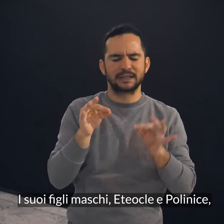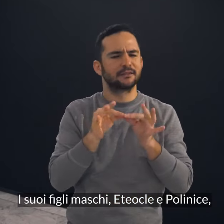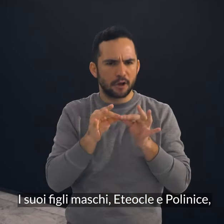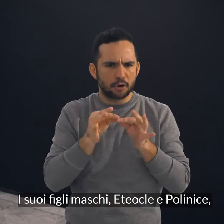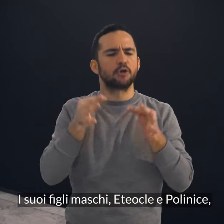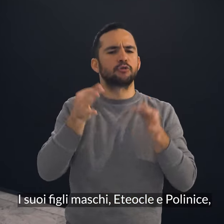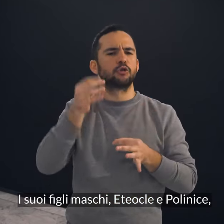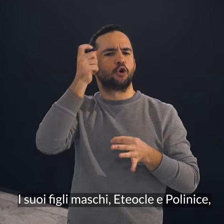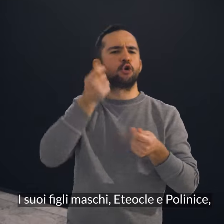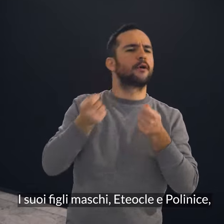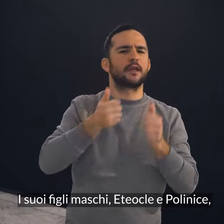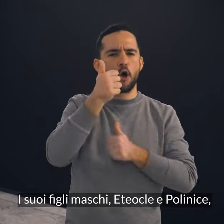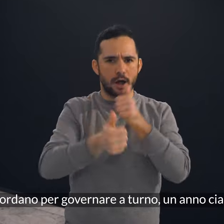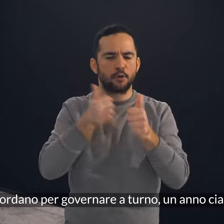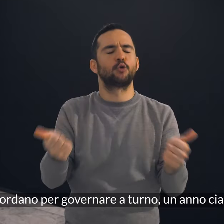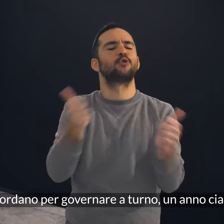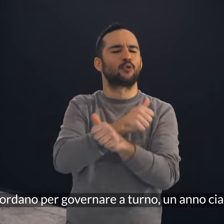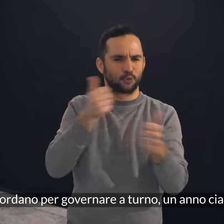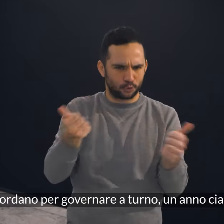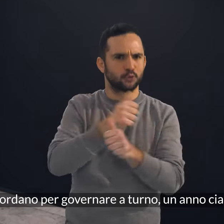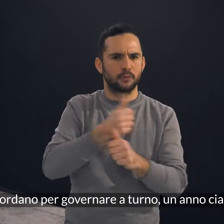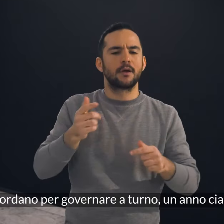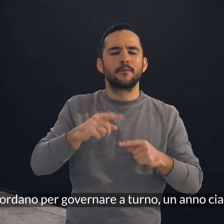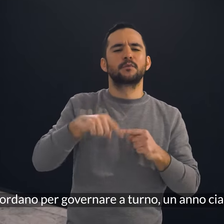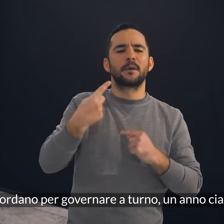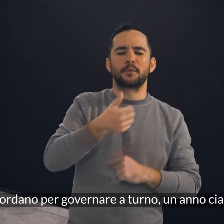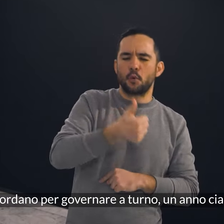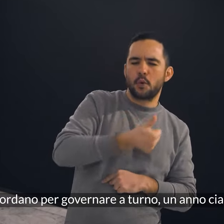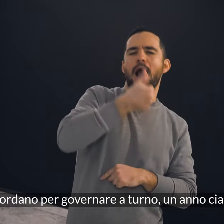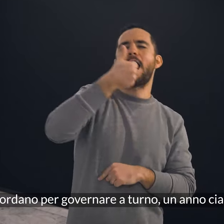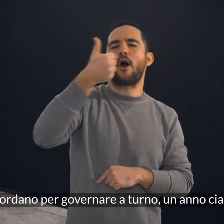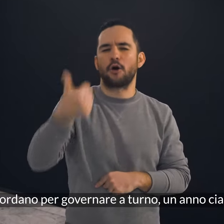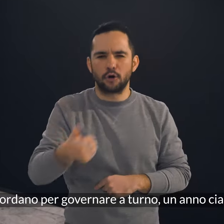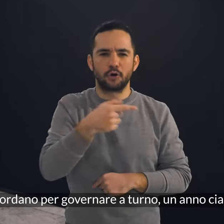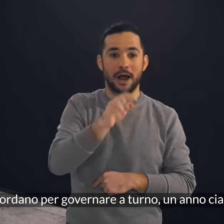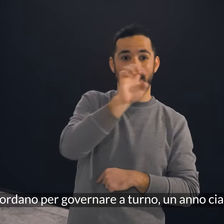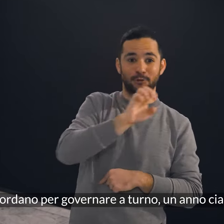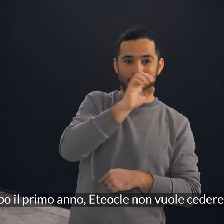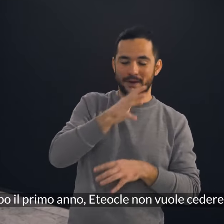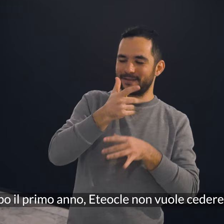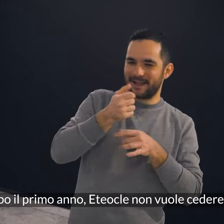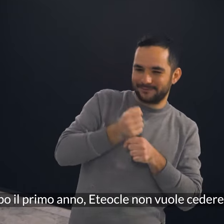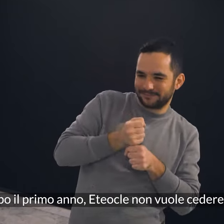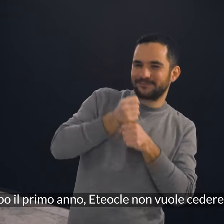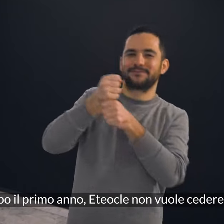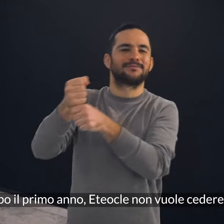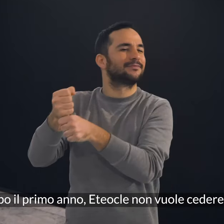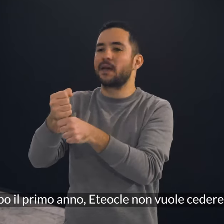Eteocle e Polinice, si accordano per governare a turno, un anno ciascuno. Ma dopo il primo